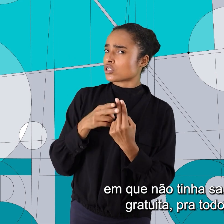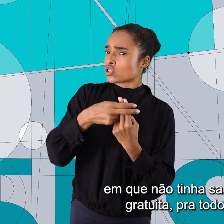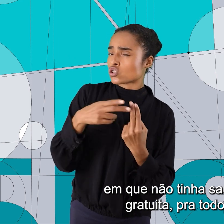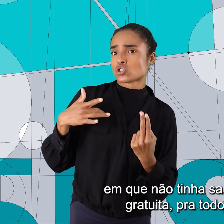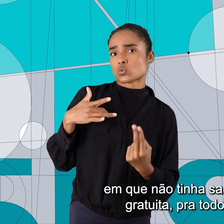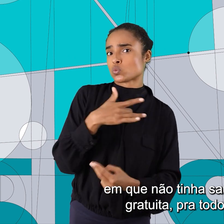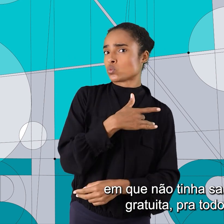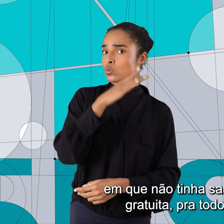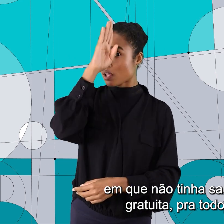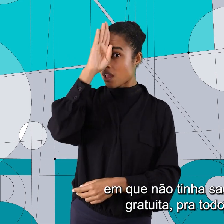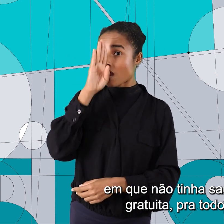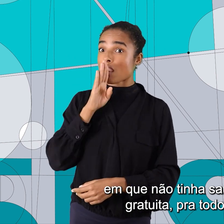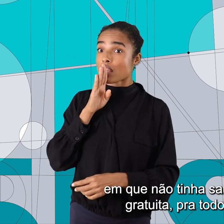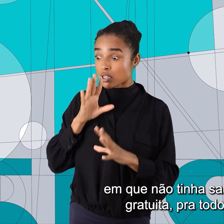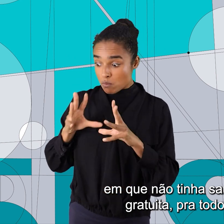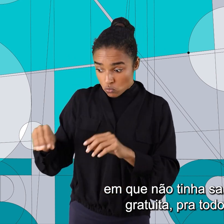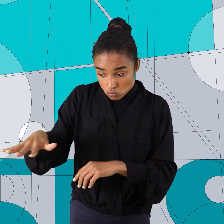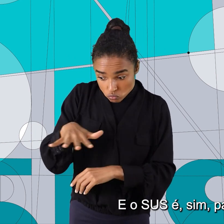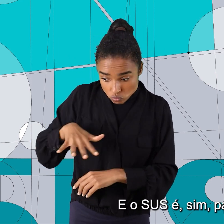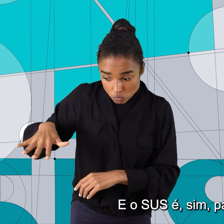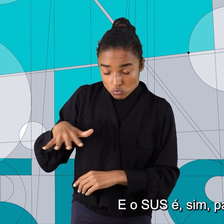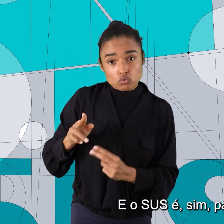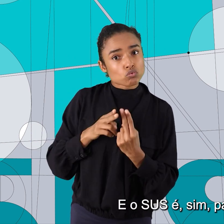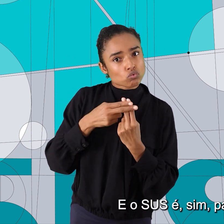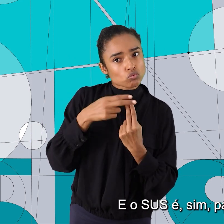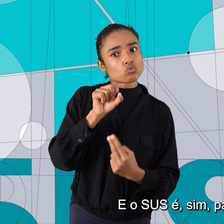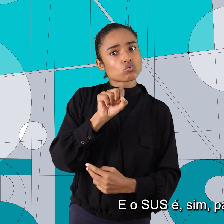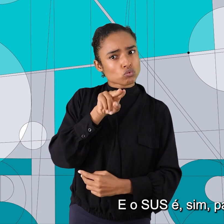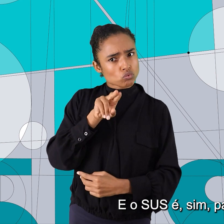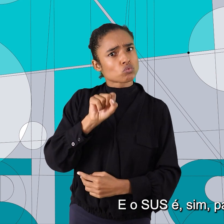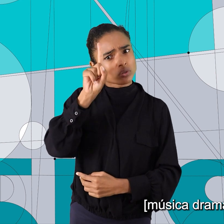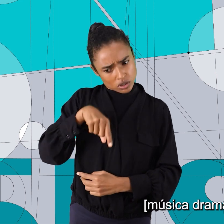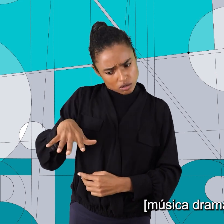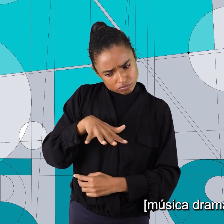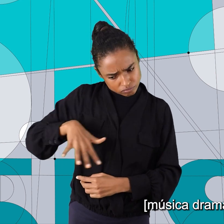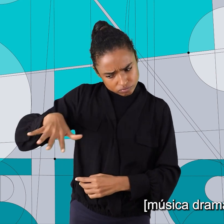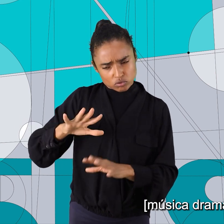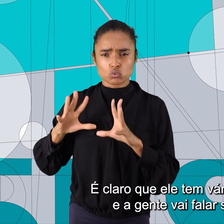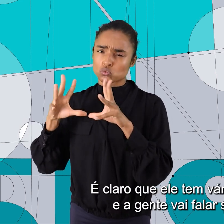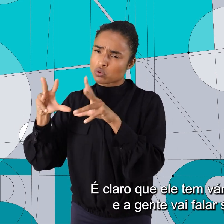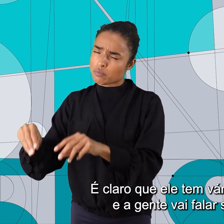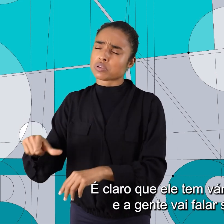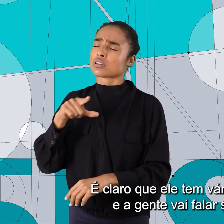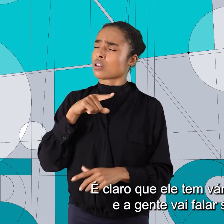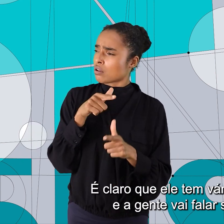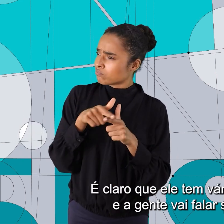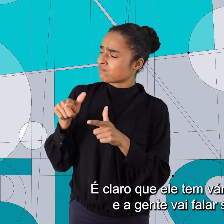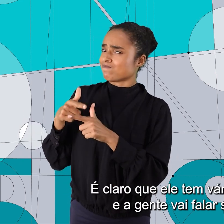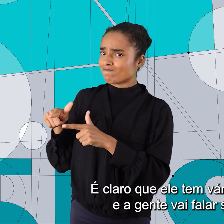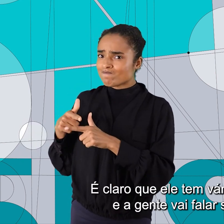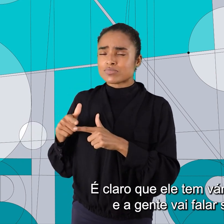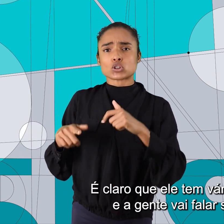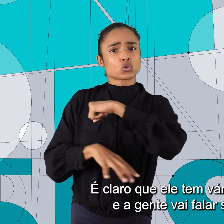pública gratuita para todo mundo. E o SUS é, para todos. É claro que ele tem vários